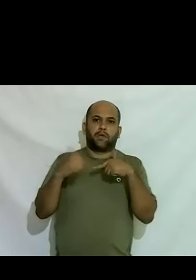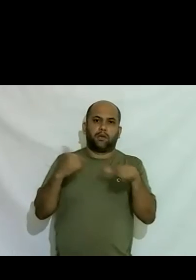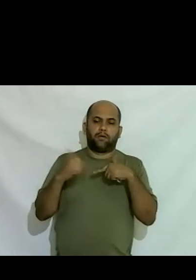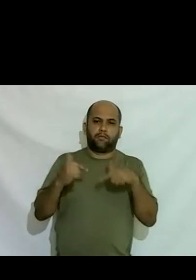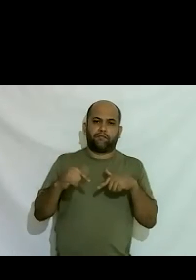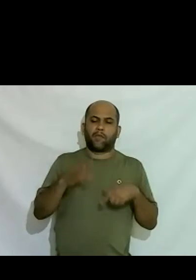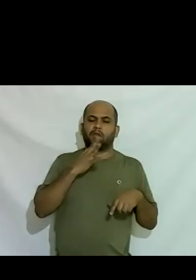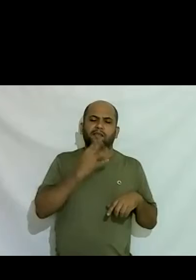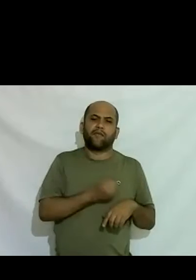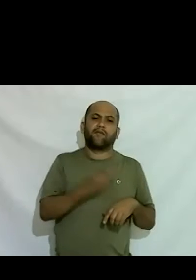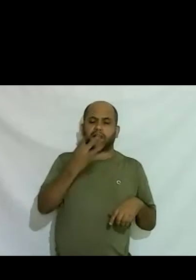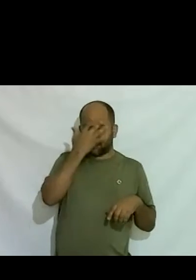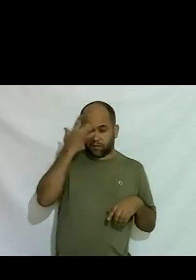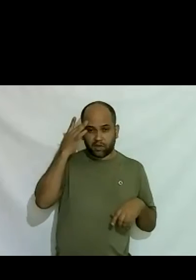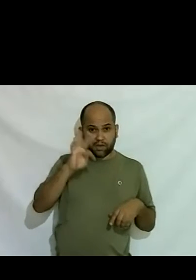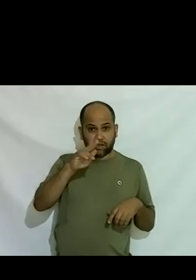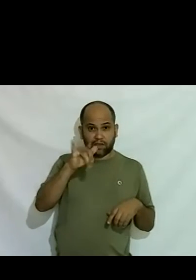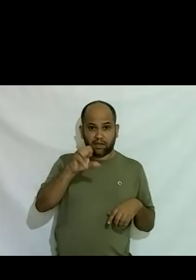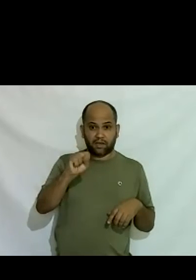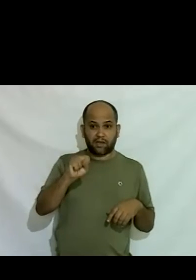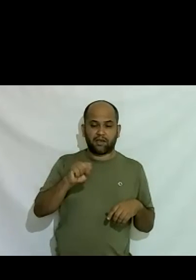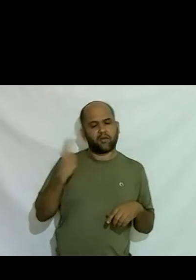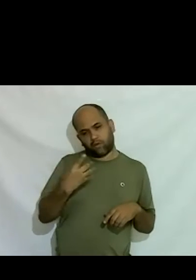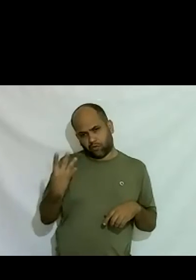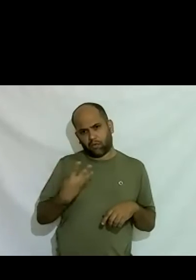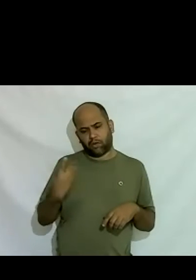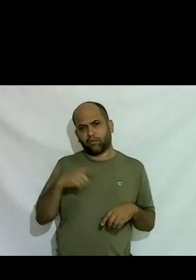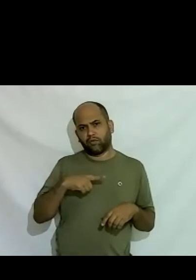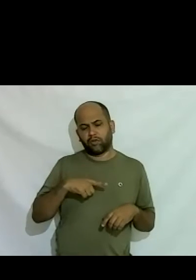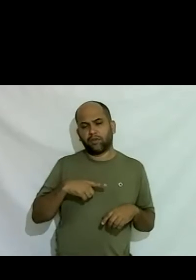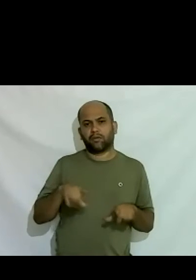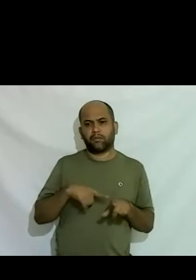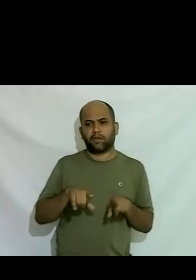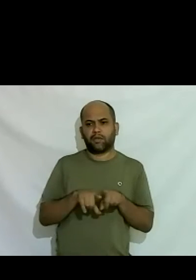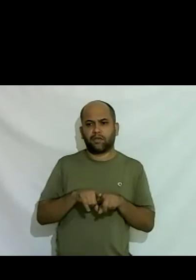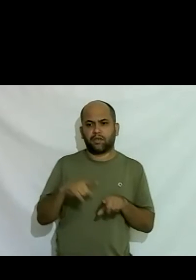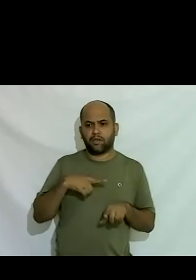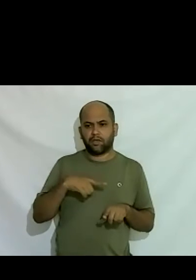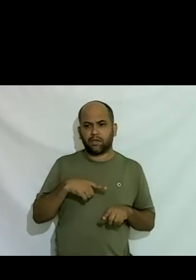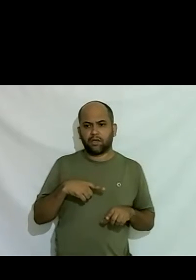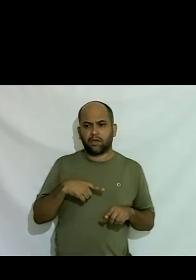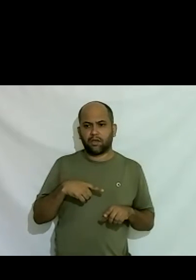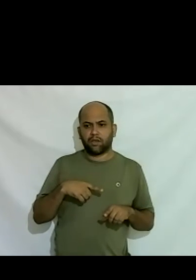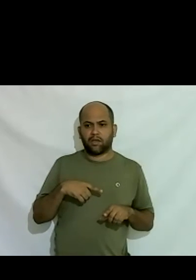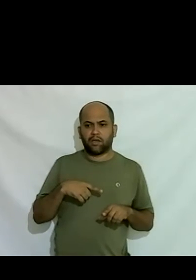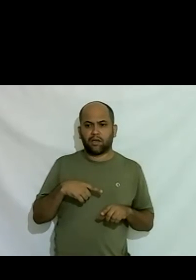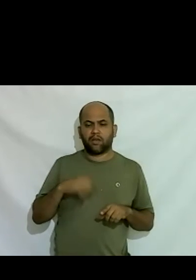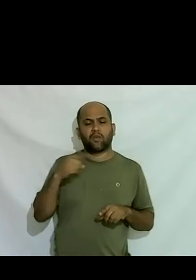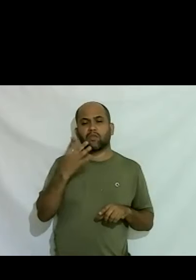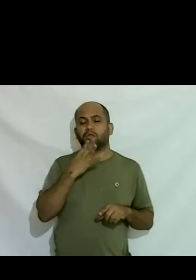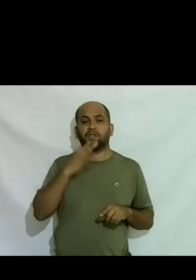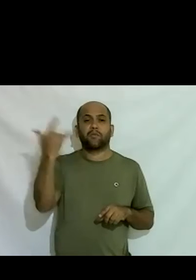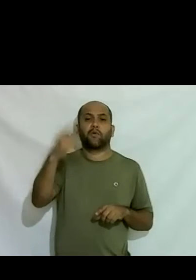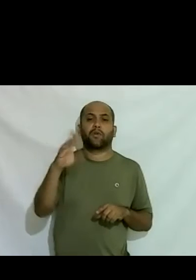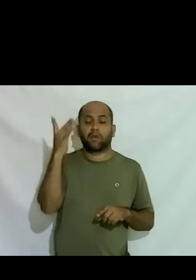pessoas trans que tinham histórias diferentes nós quatro tínhamos né e eu também tinha né então nós conhecíamos outras